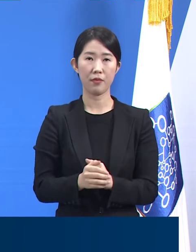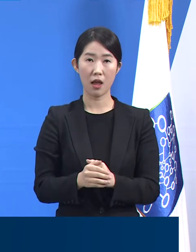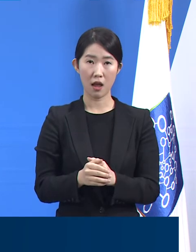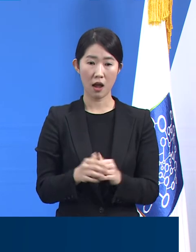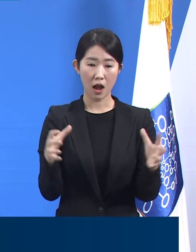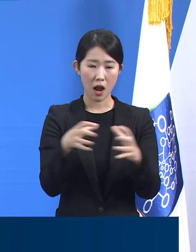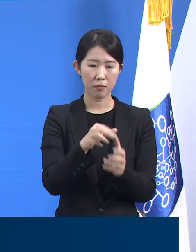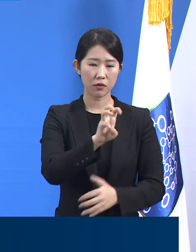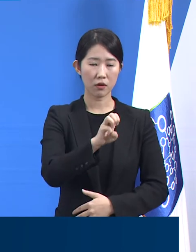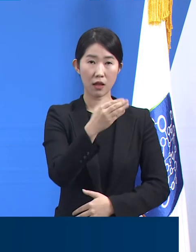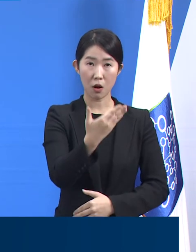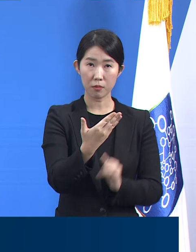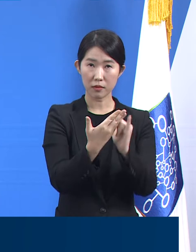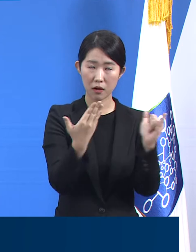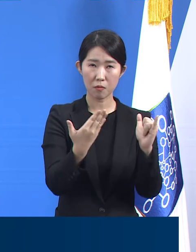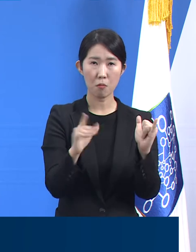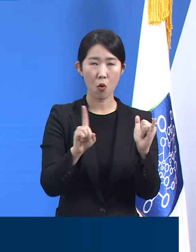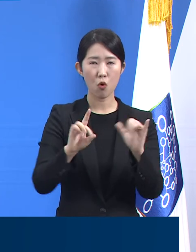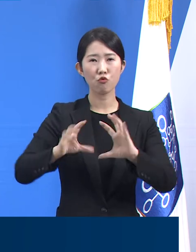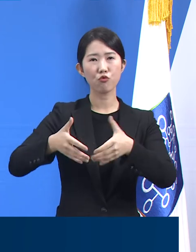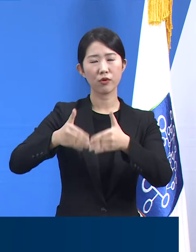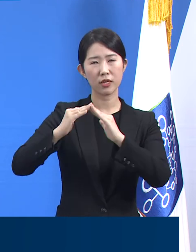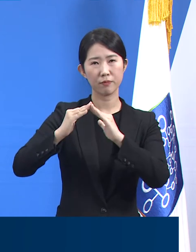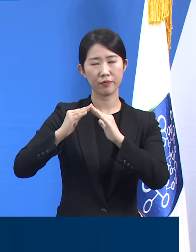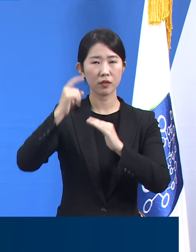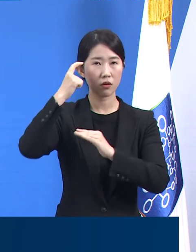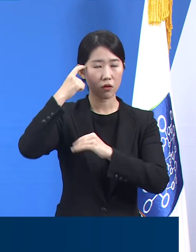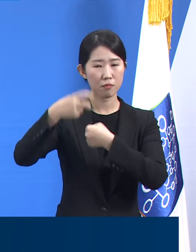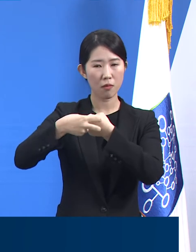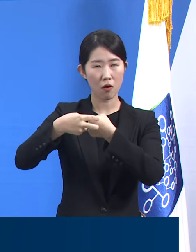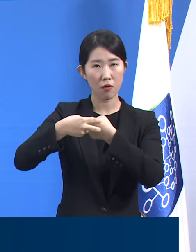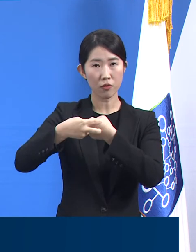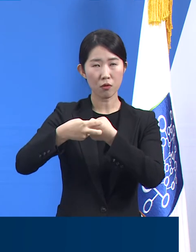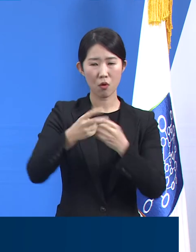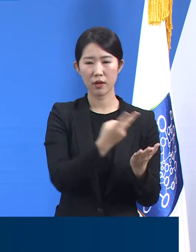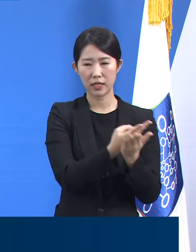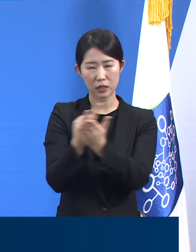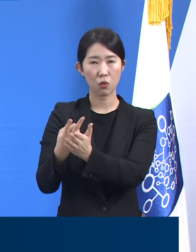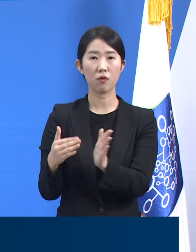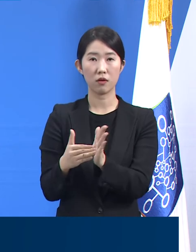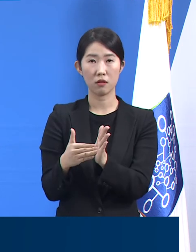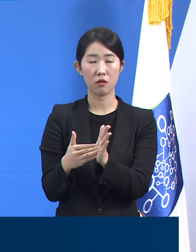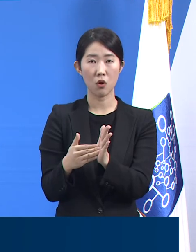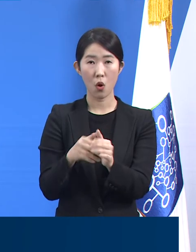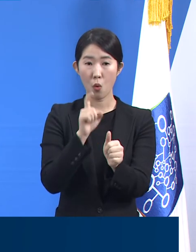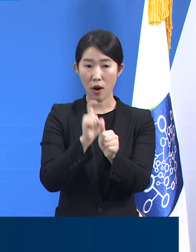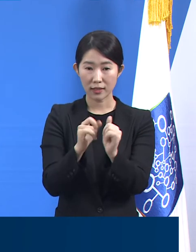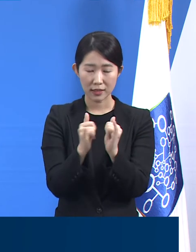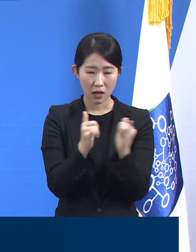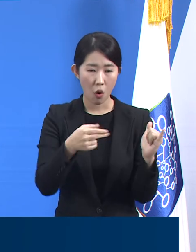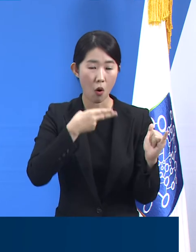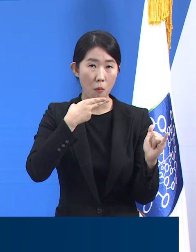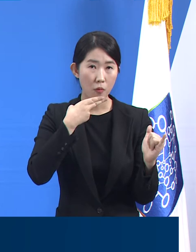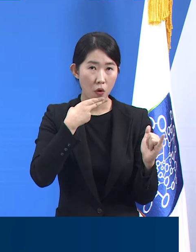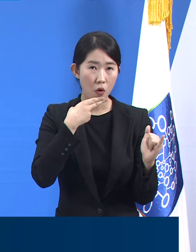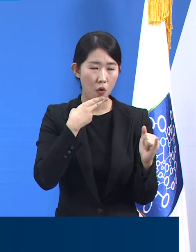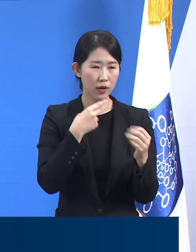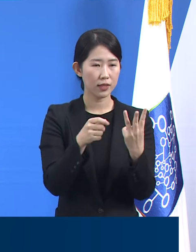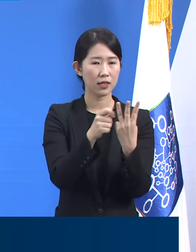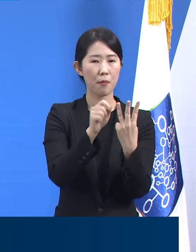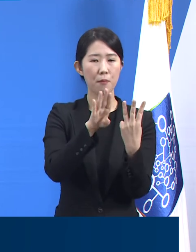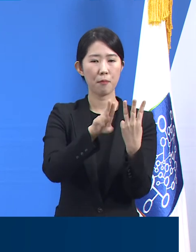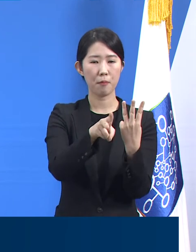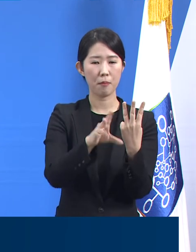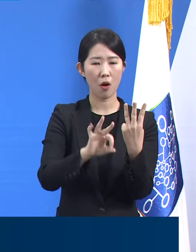국립정신건강센터 등의 전담 의료기관으로 이송되었으며 확진자가 발생하지 않았던 삼병동에